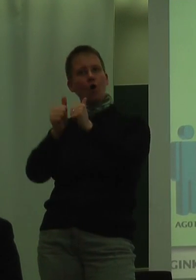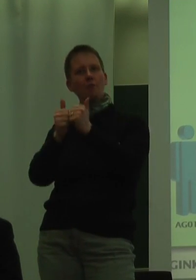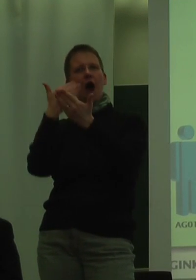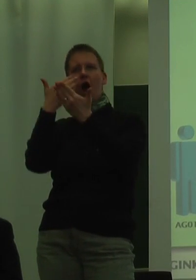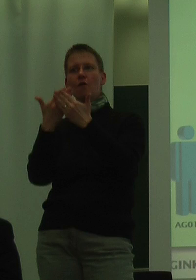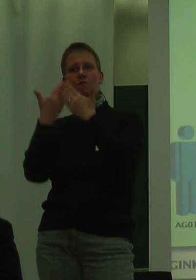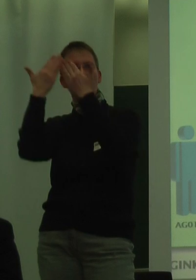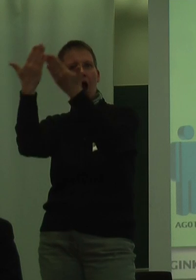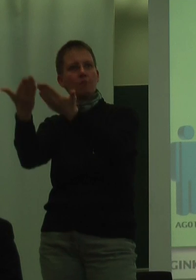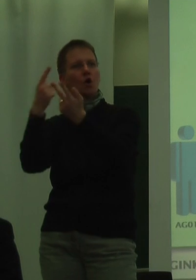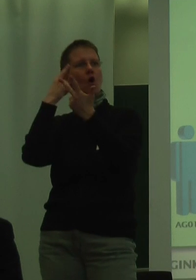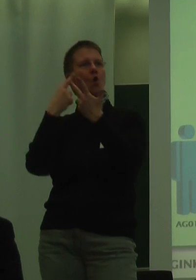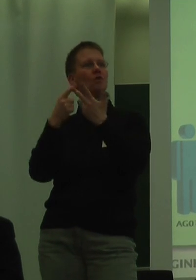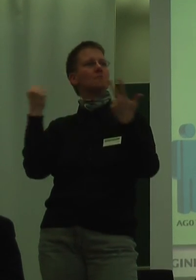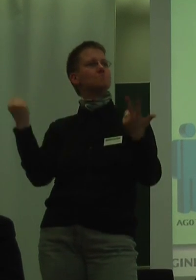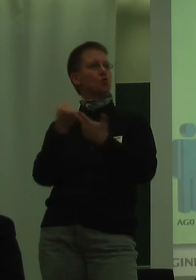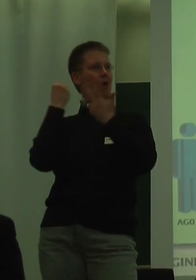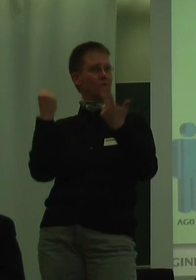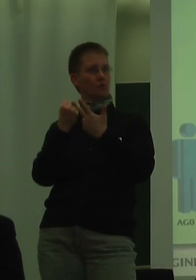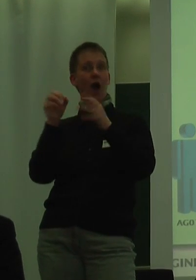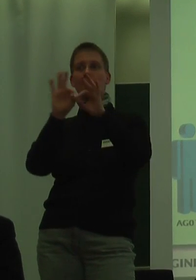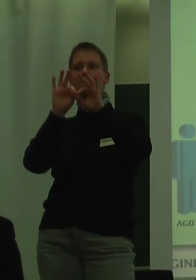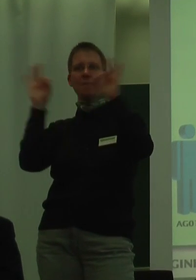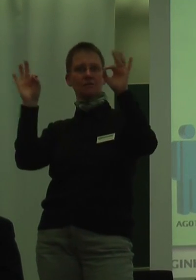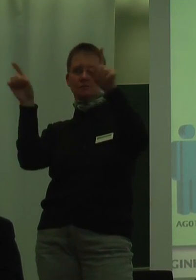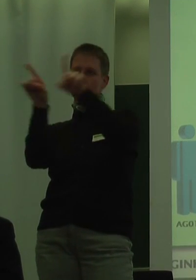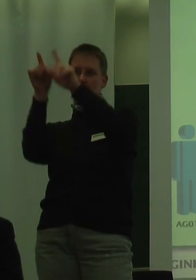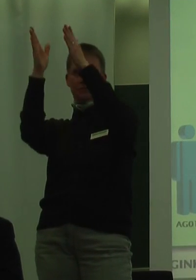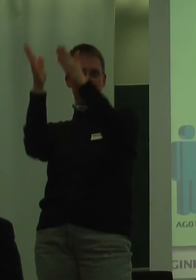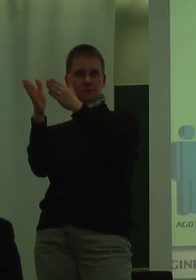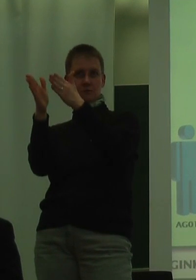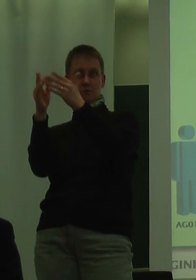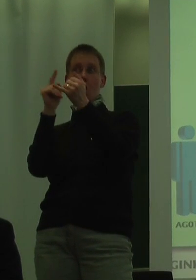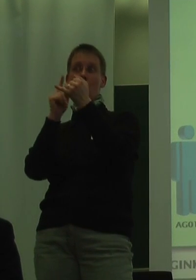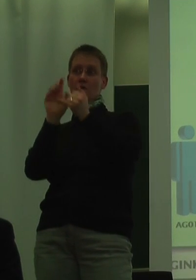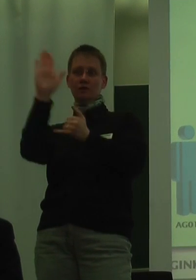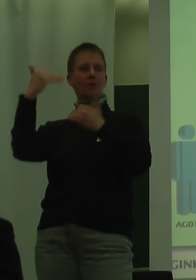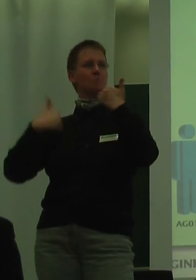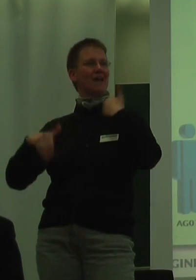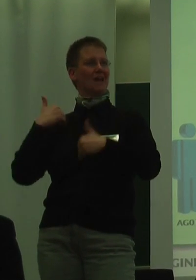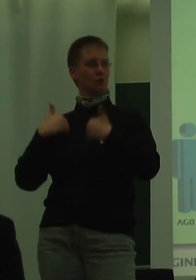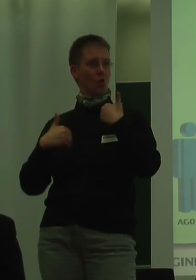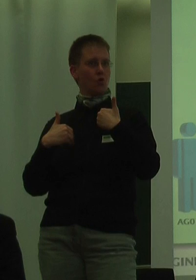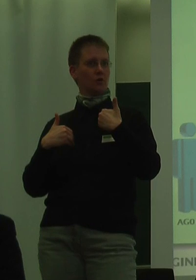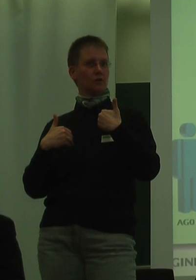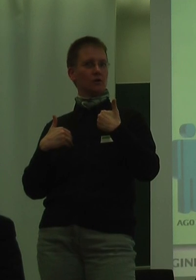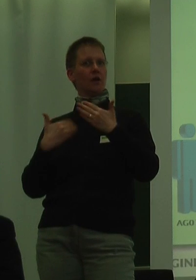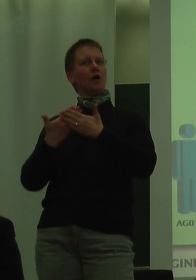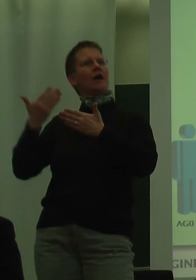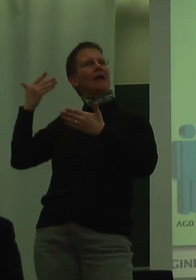und die Art der Beschäftigung, die am besten entspricht und die ihre Behinderung so weit wie möglich in den Hintergrund treten lässt.